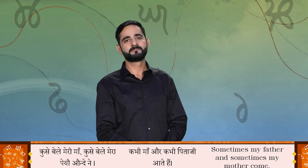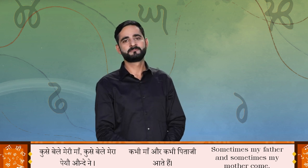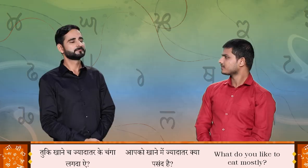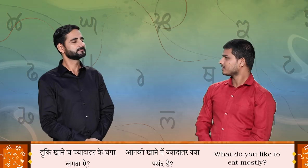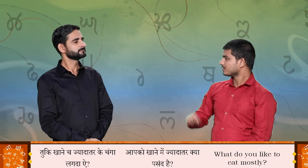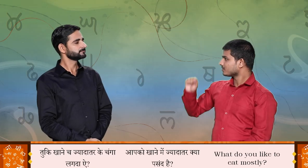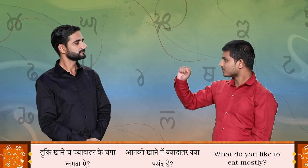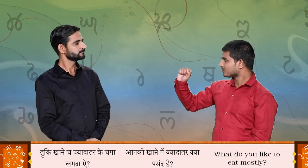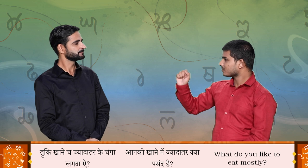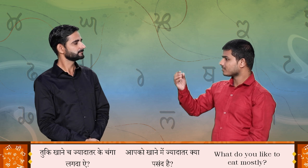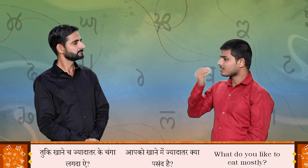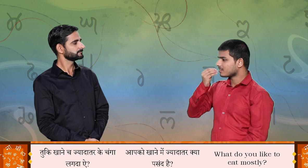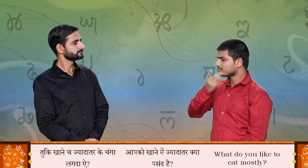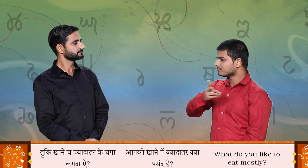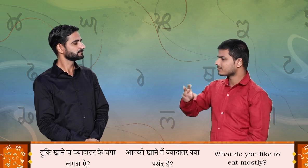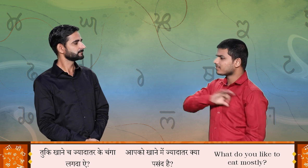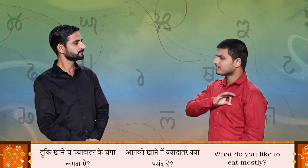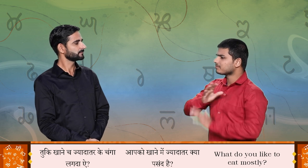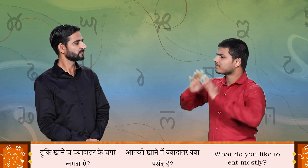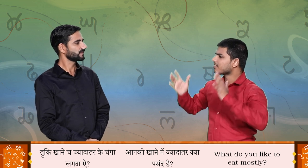तुकी खानेच ज्यादा तर के चंगा लगदाए